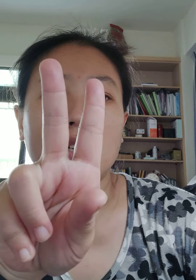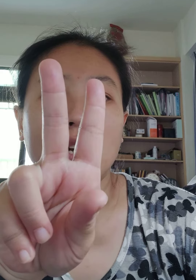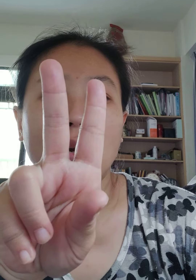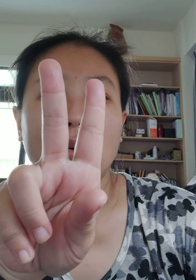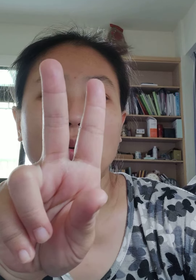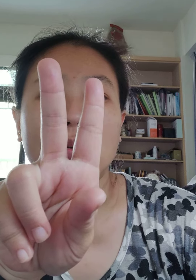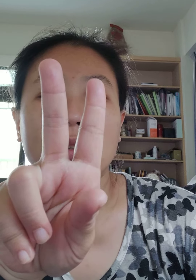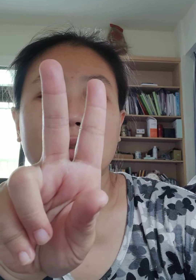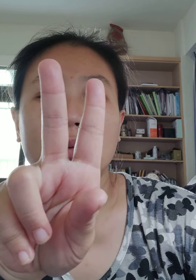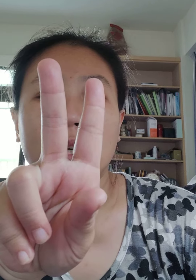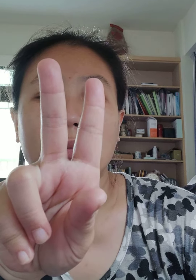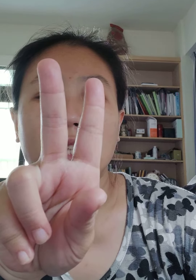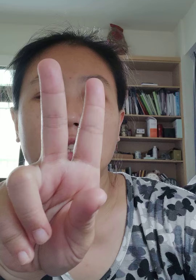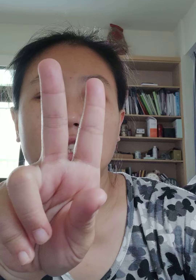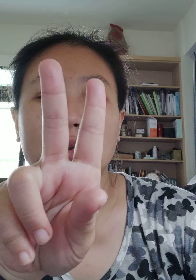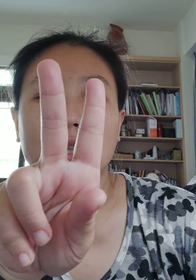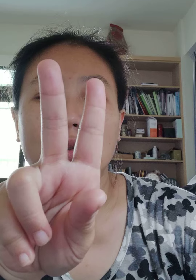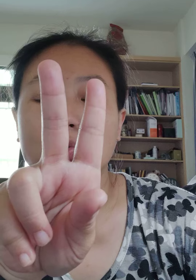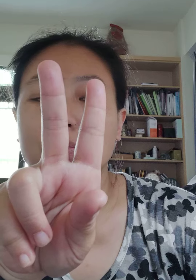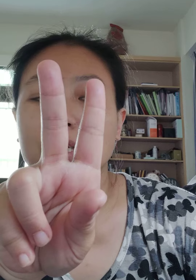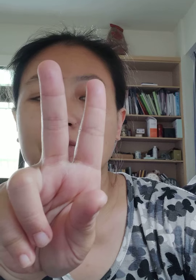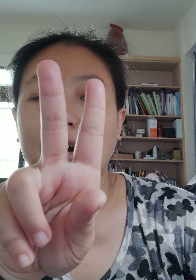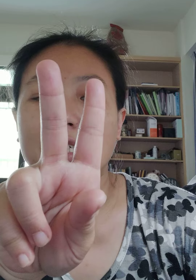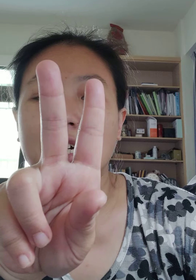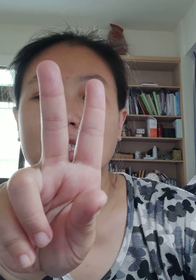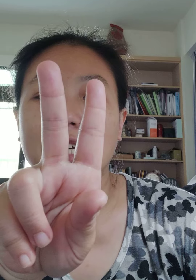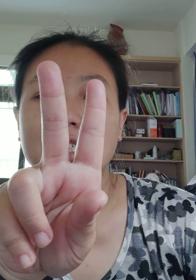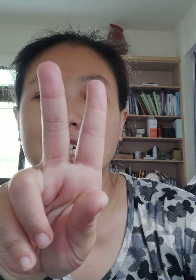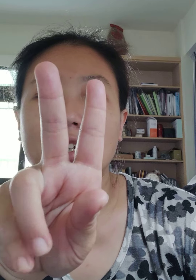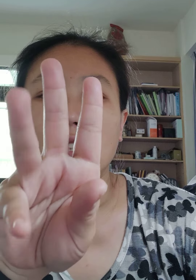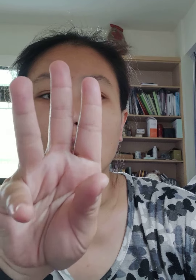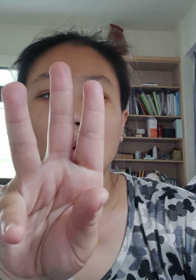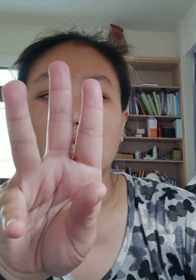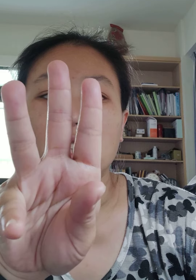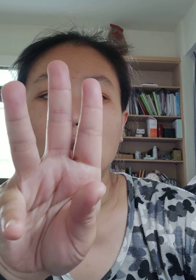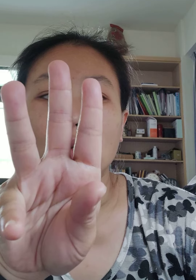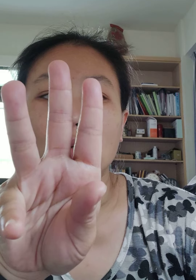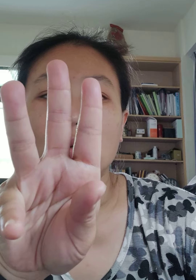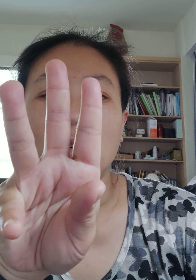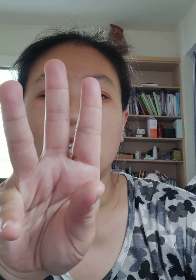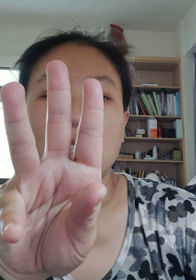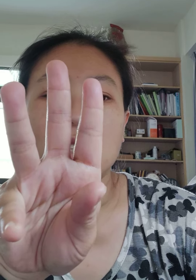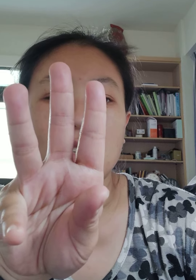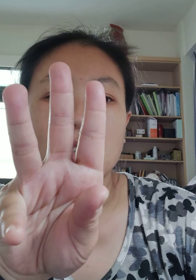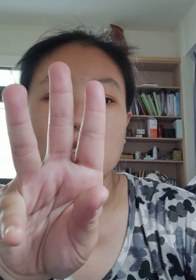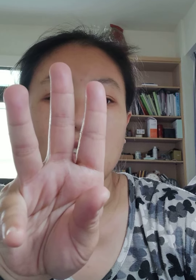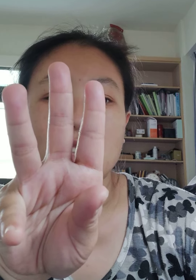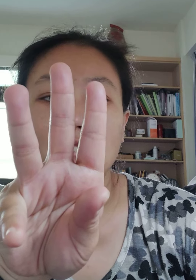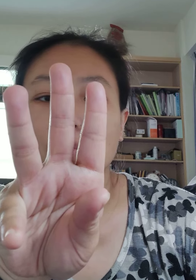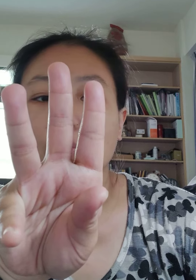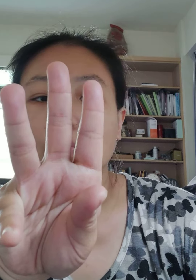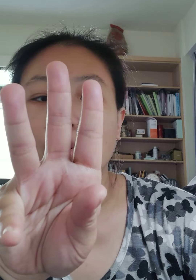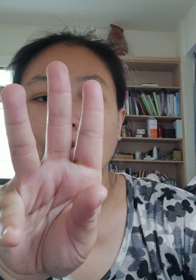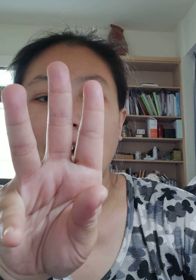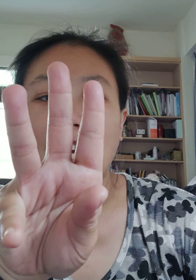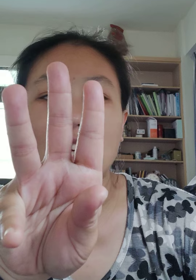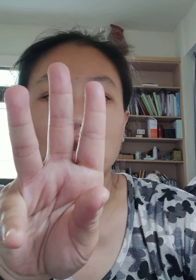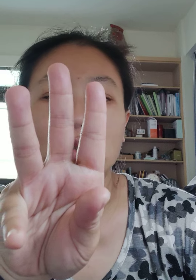师觉路正法超三界归真路归真仁静路末法开群